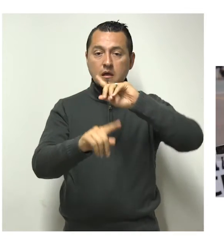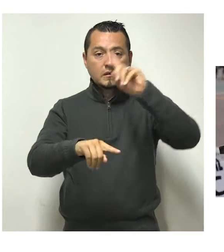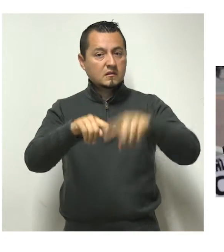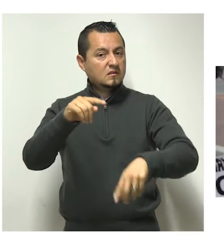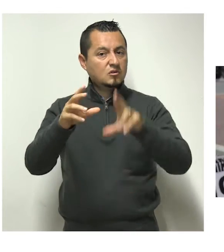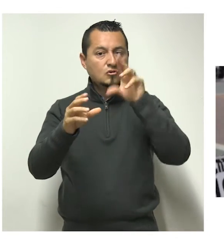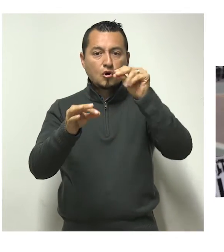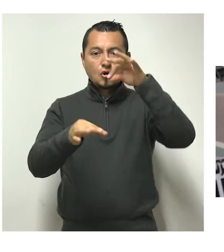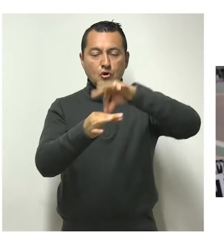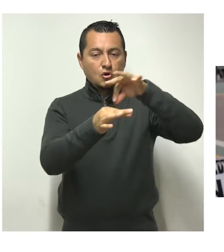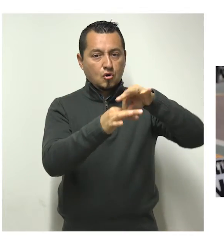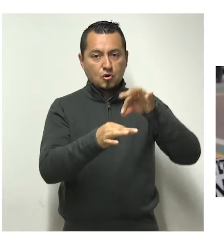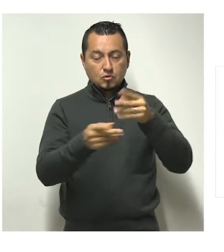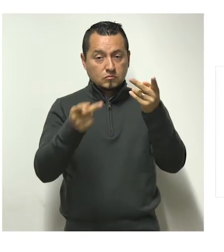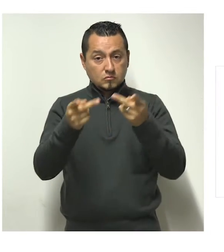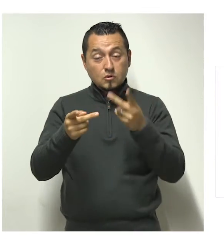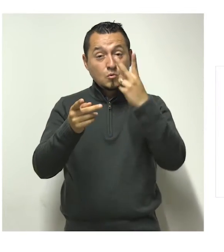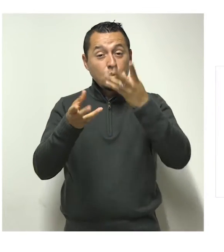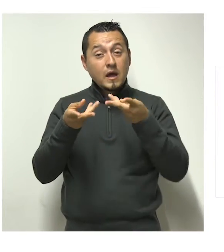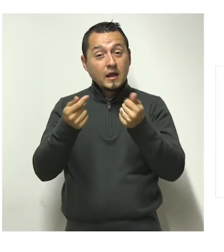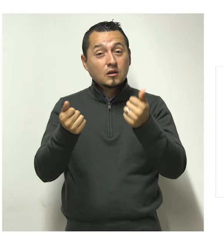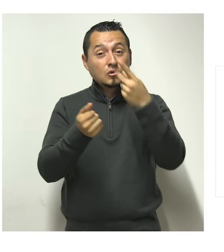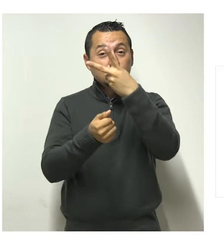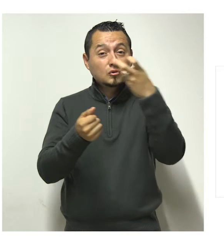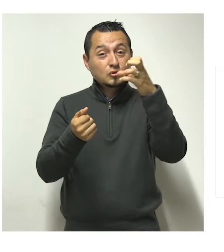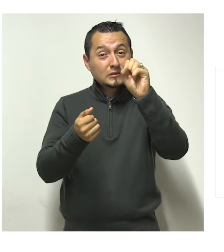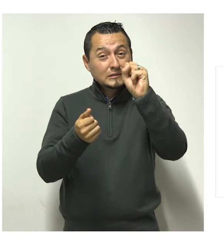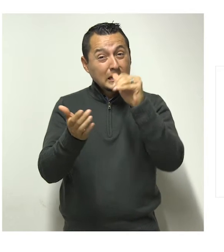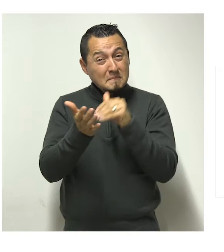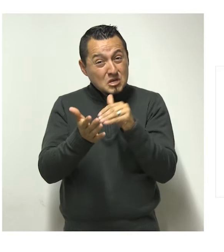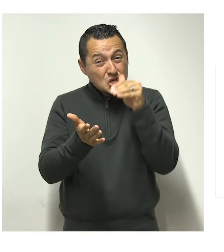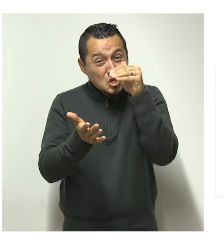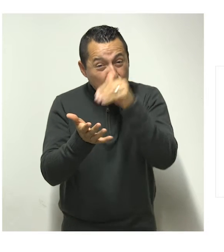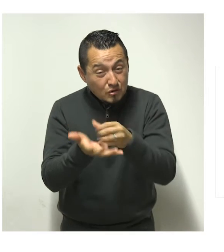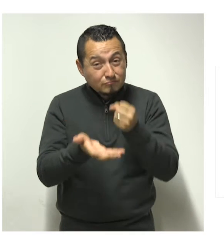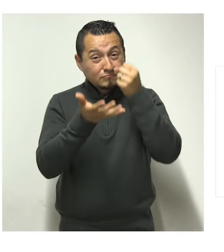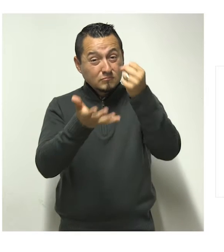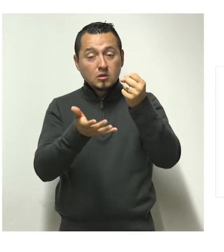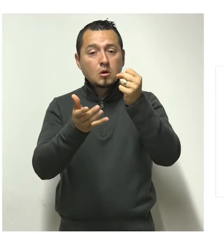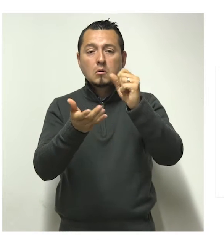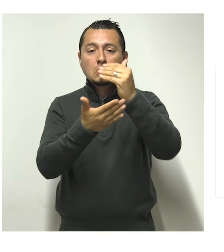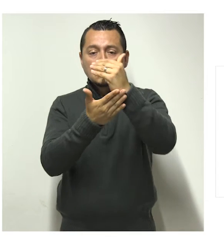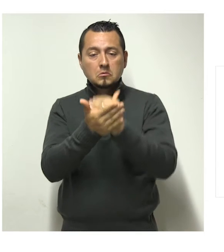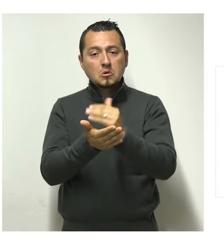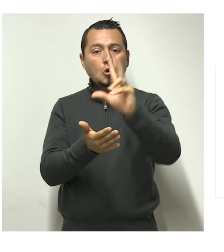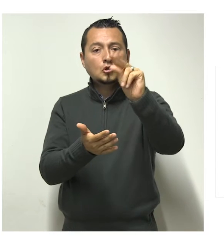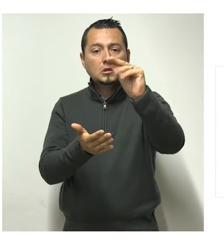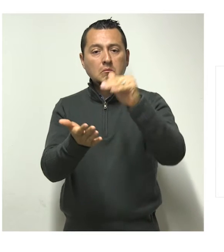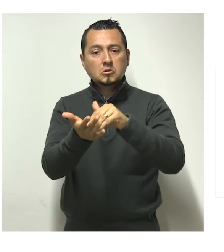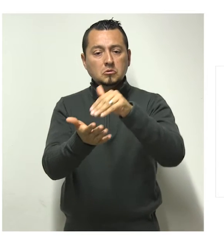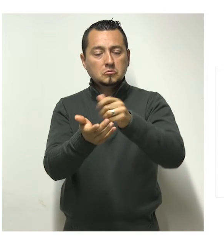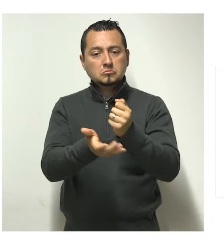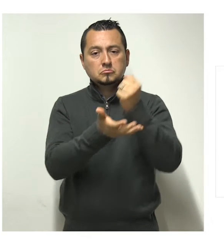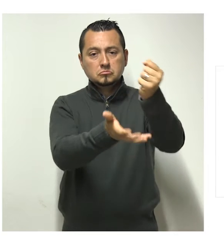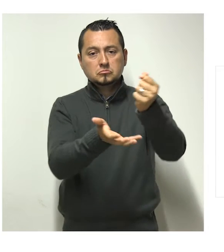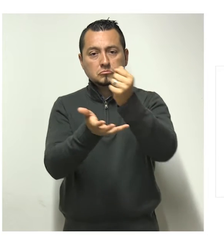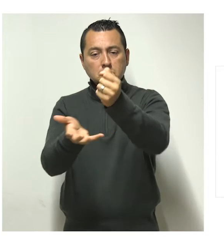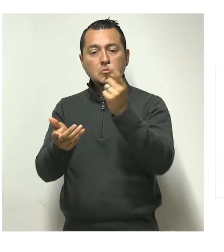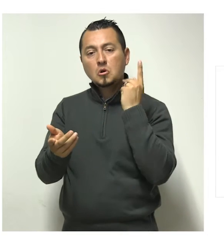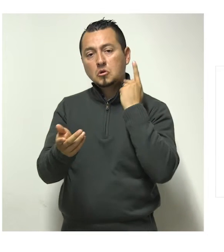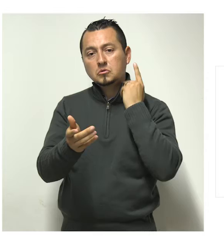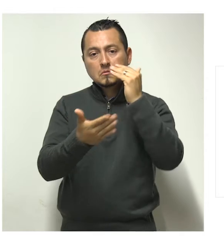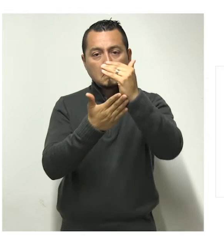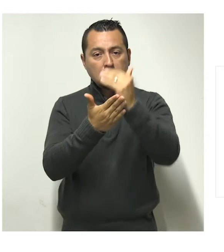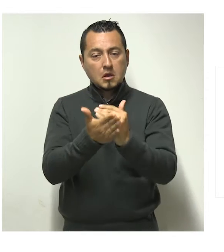políticos en años no electorales. De un gasto de 260 millones de pesos, ahora solo se destinarán 80 millones a los